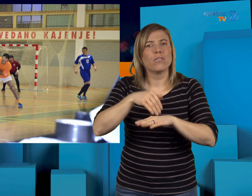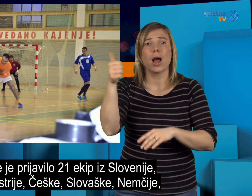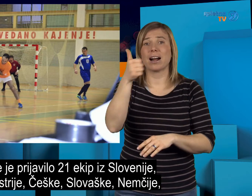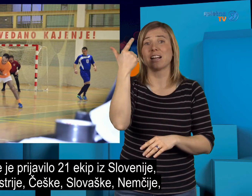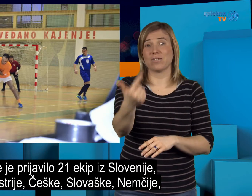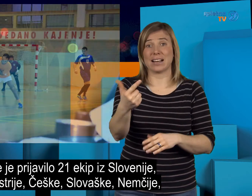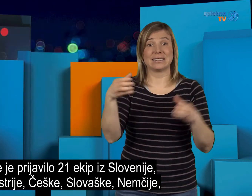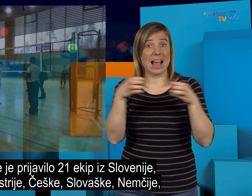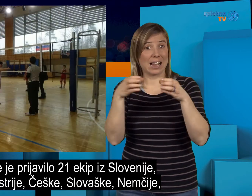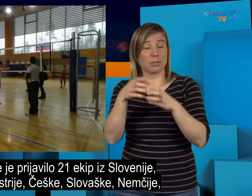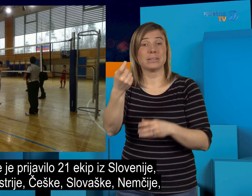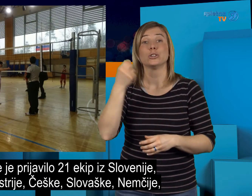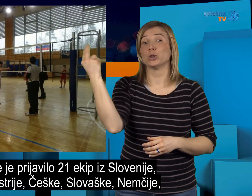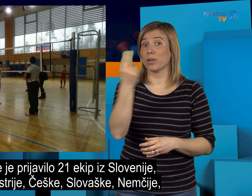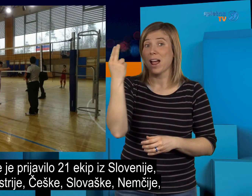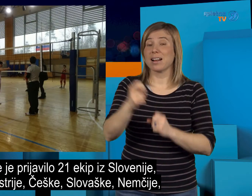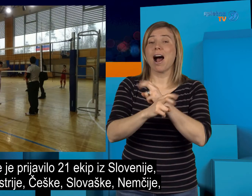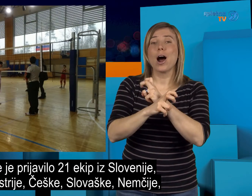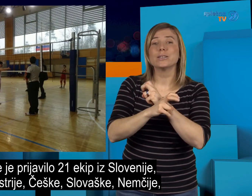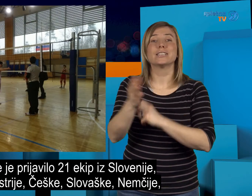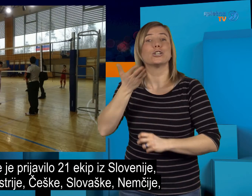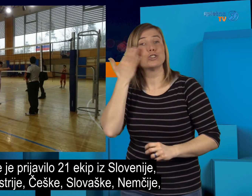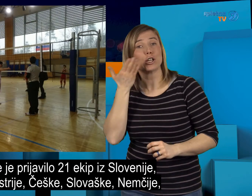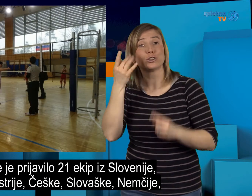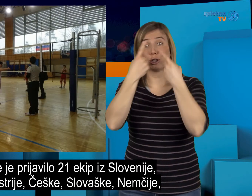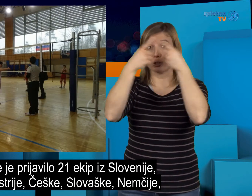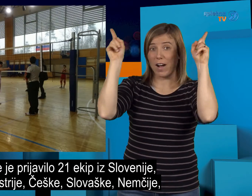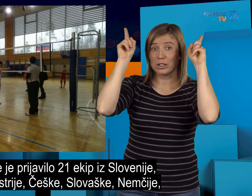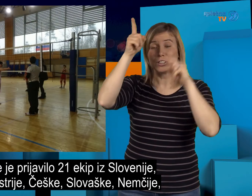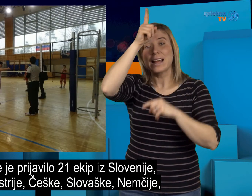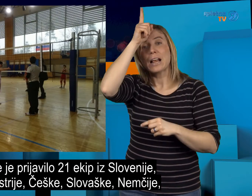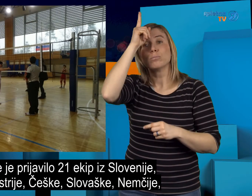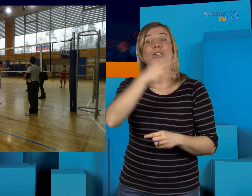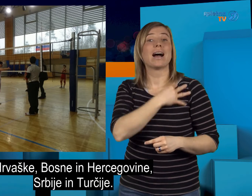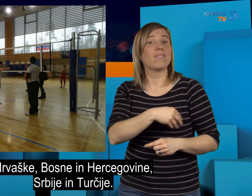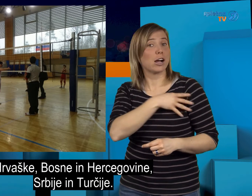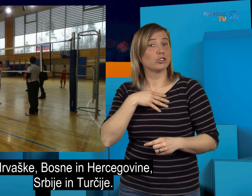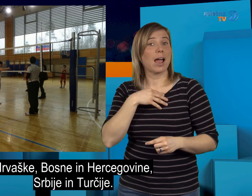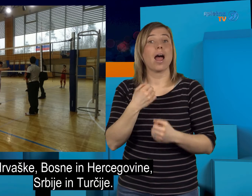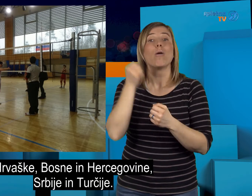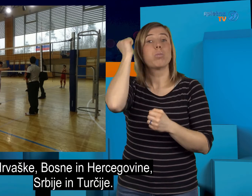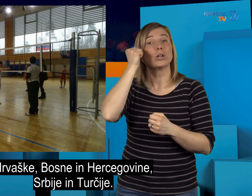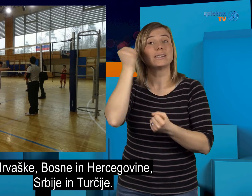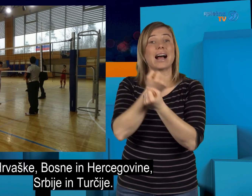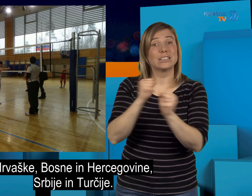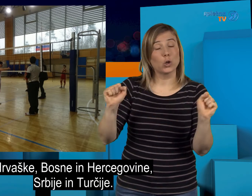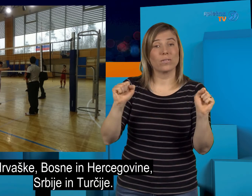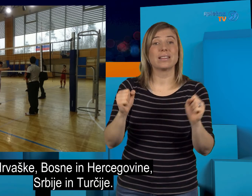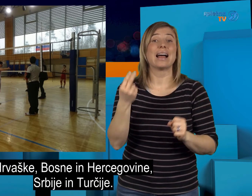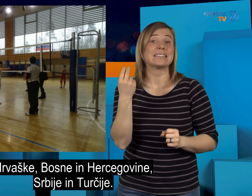ekip iz Slovenije, Avstrije, Češke, Slovaške, Nemčije, Hrvaške, Bosne in Hercegovine, Srbije in